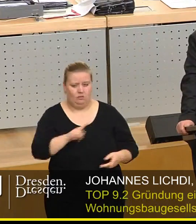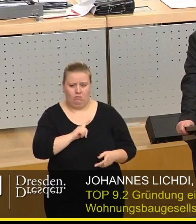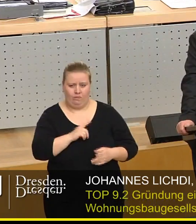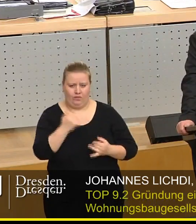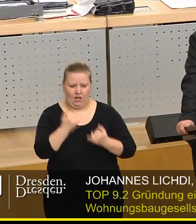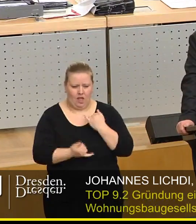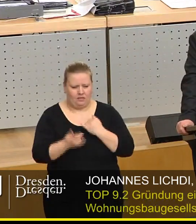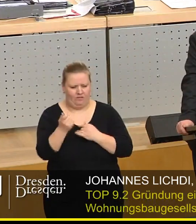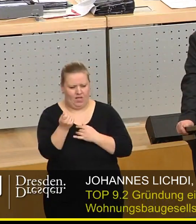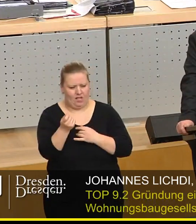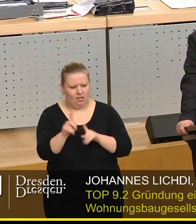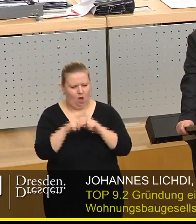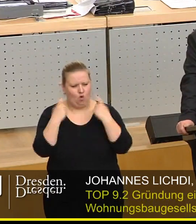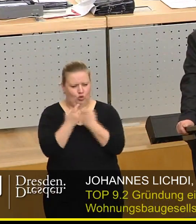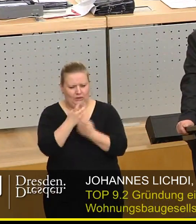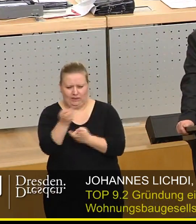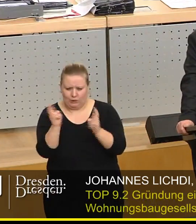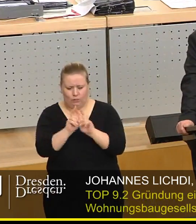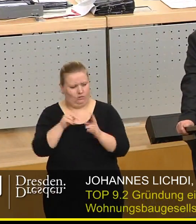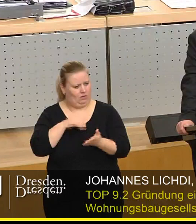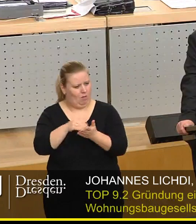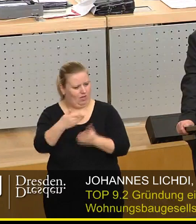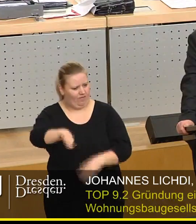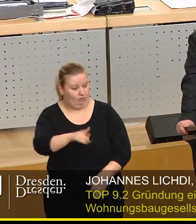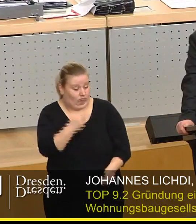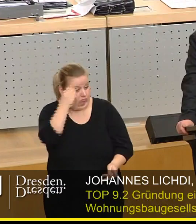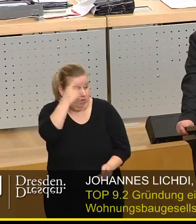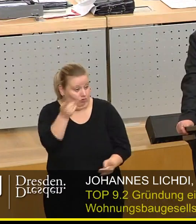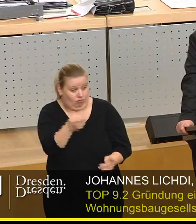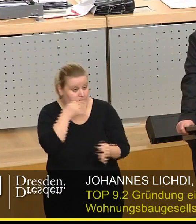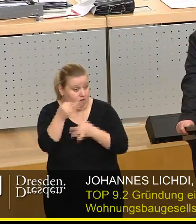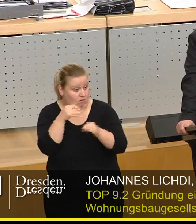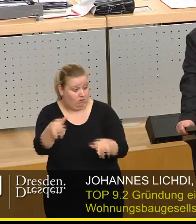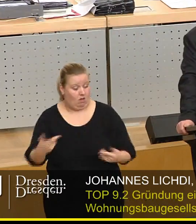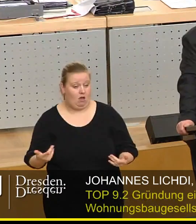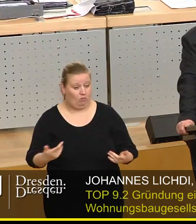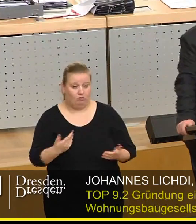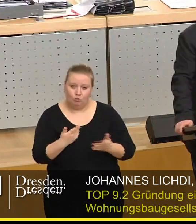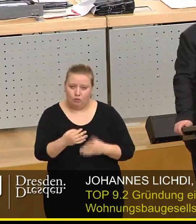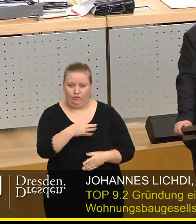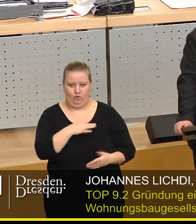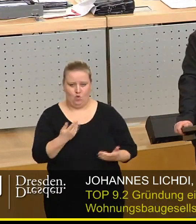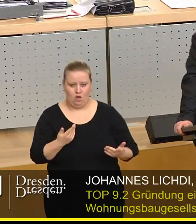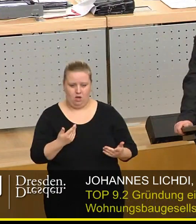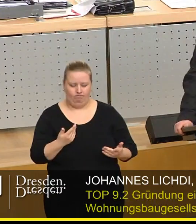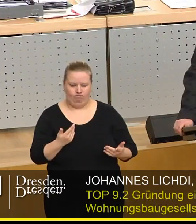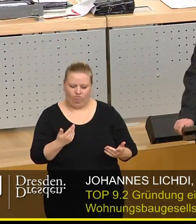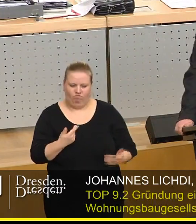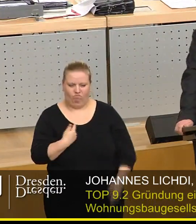letzten Finanzausschuss Sitzungen dabei und ich habe es nicht mitbekommen. Und das ist einfach der Punkt, wo ich